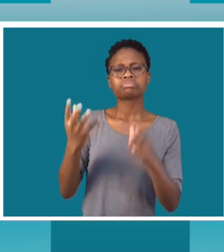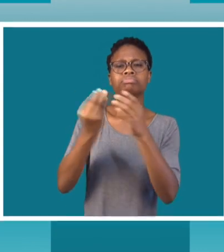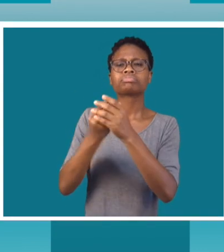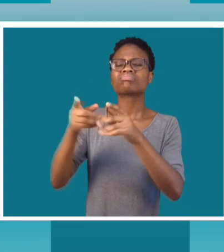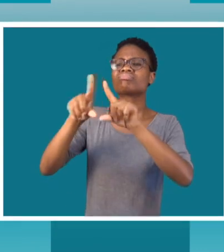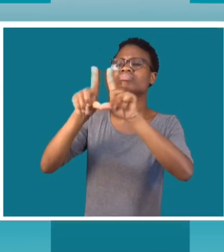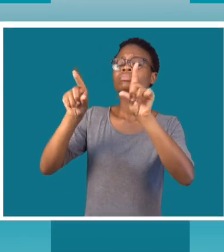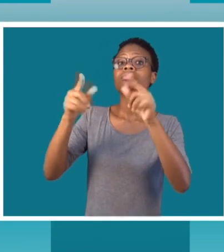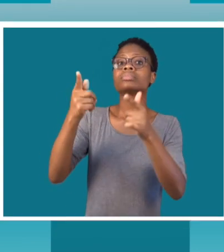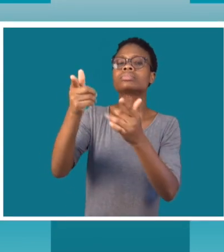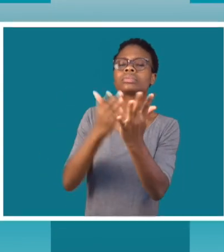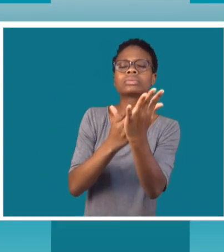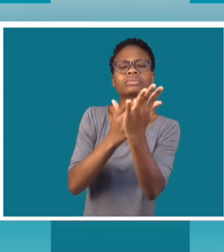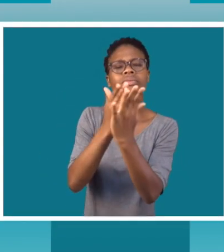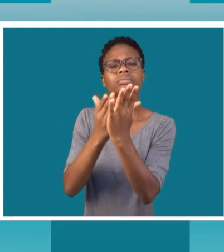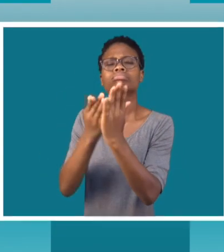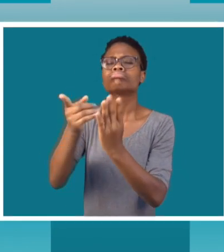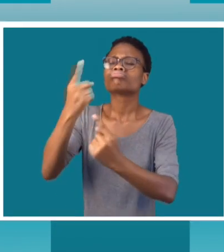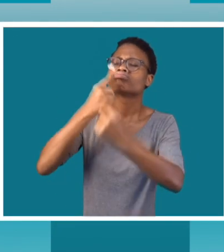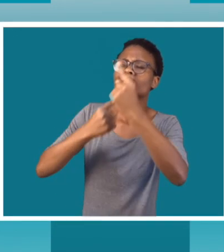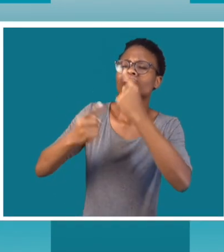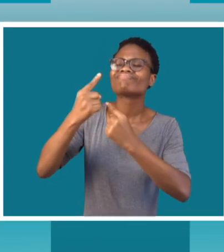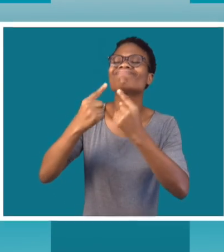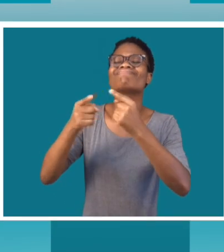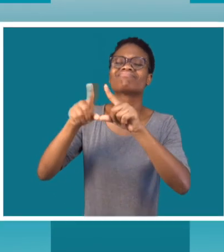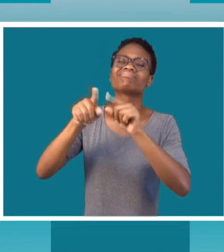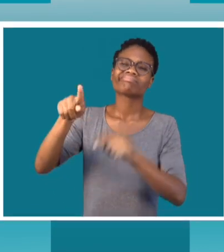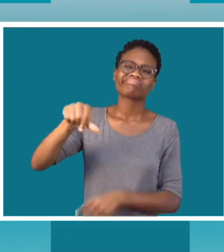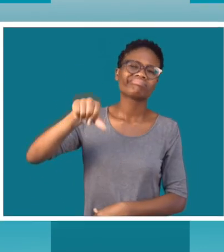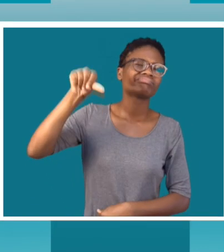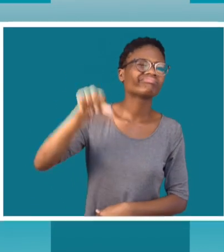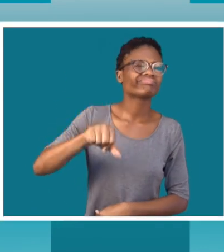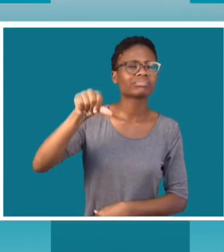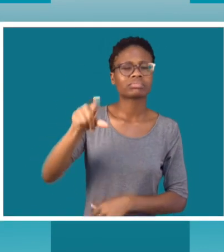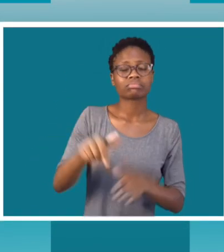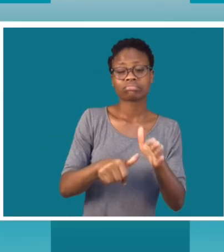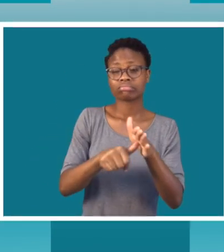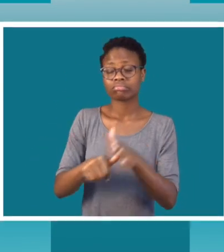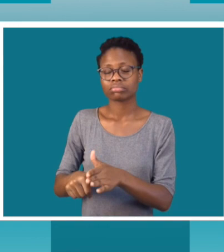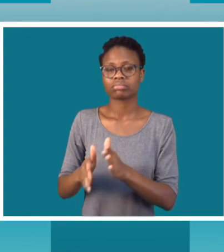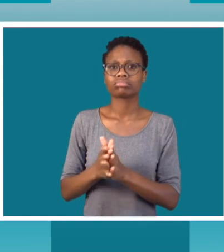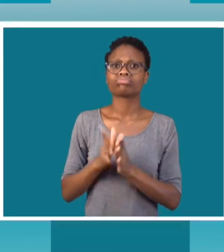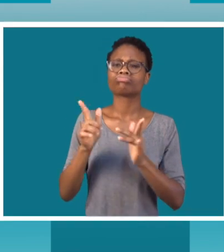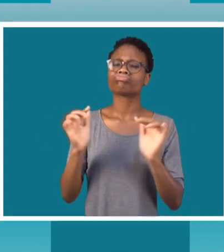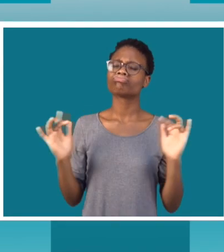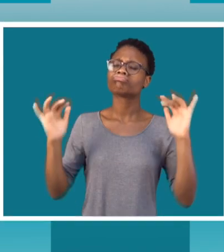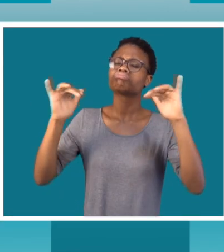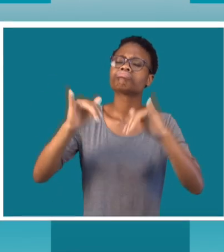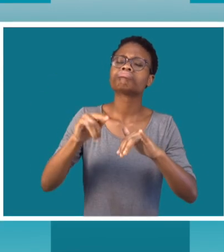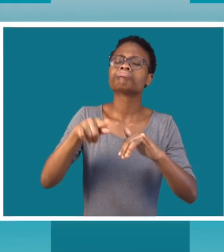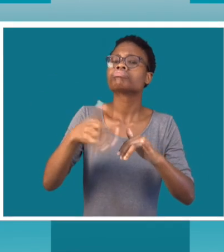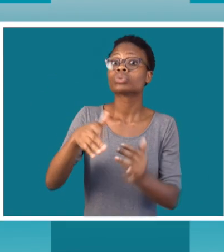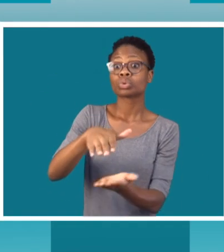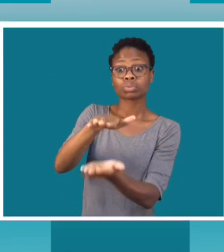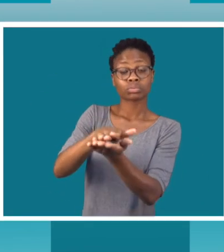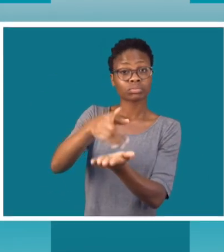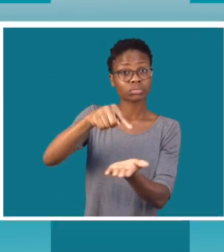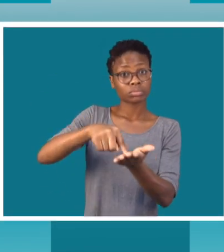organizações não governamentais, governo e sociedade civil juntaram-se para refletir sobre as estratégias efetivas de